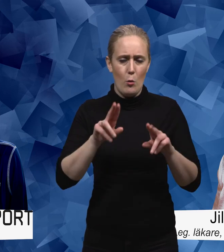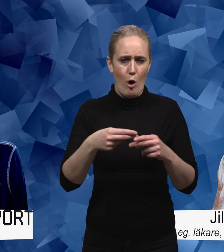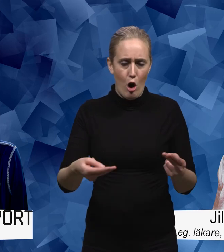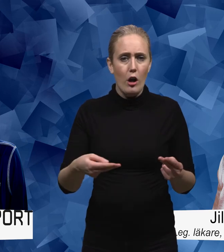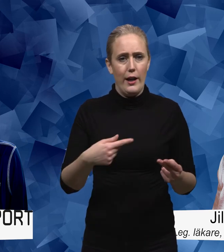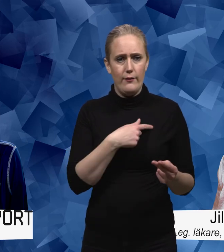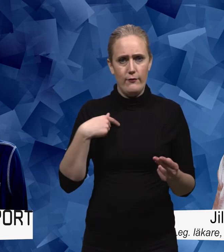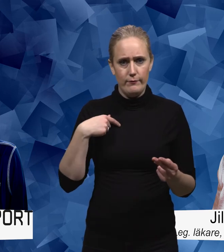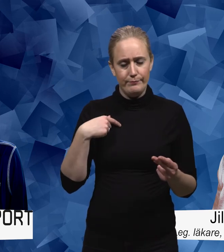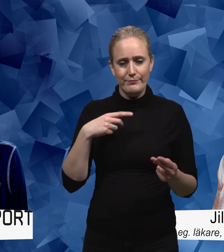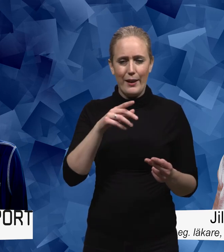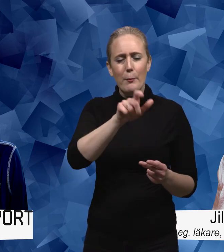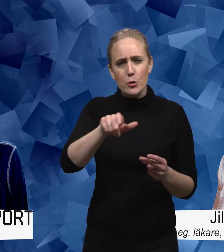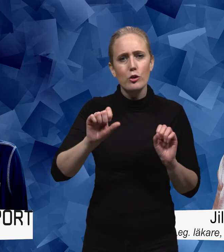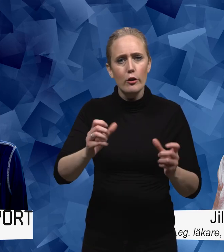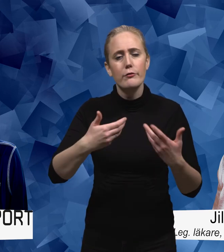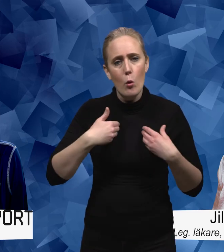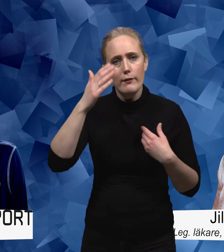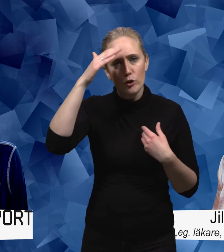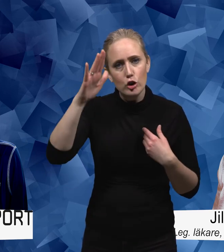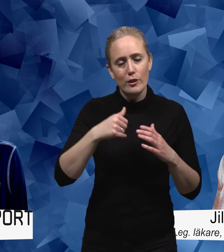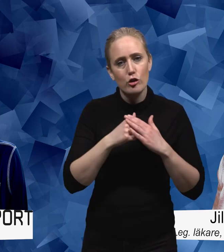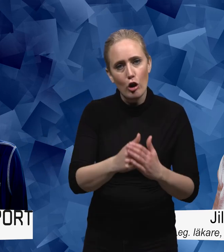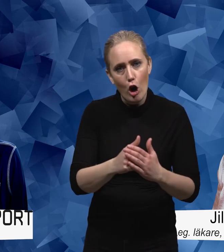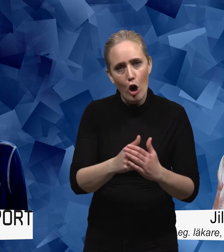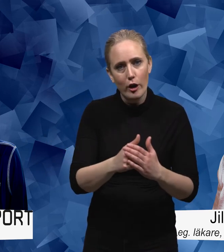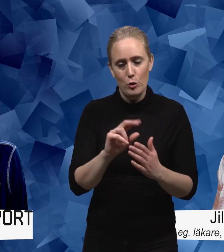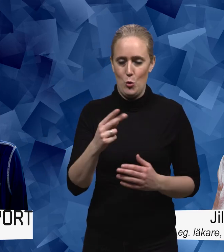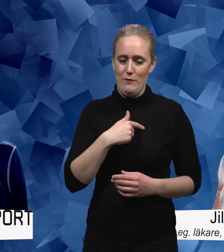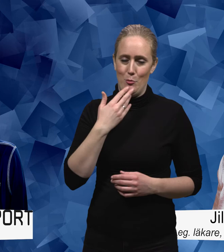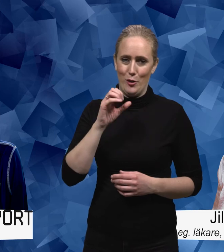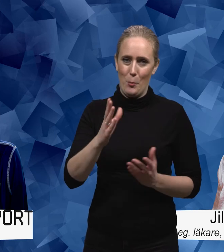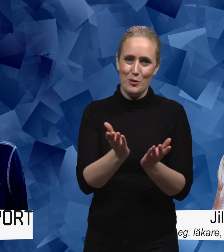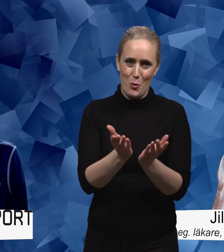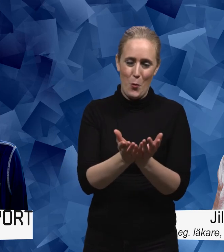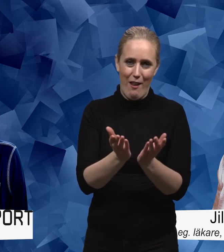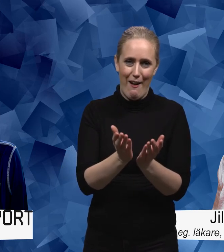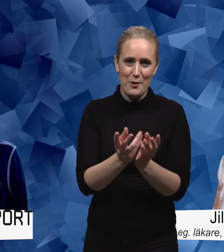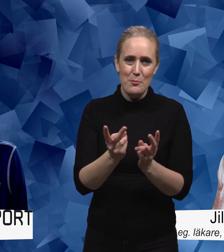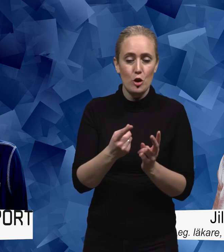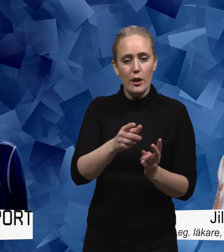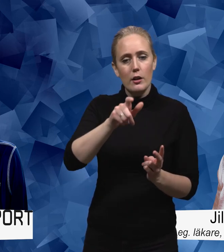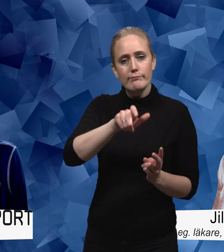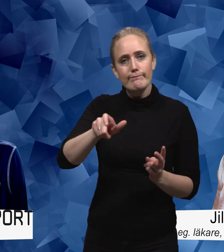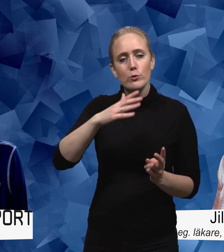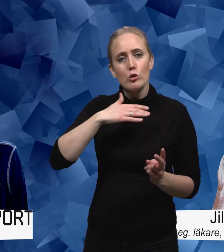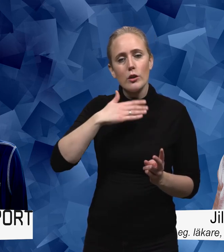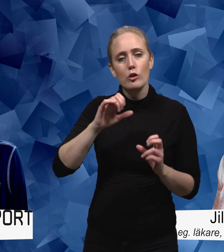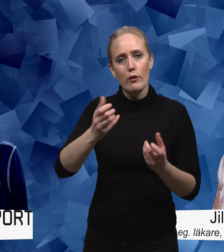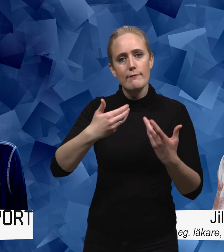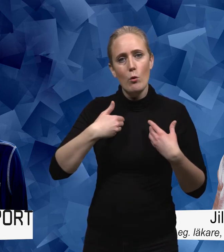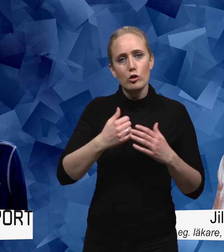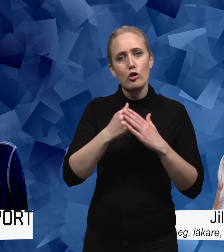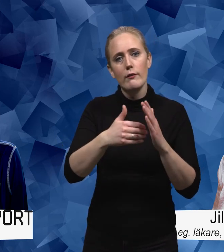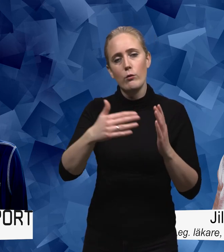vuxenstöd för nu hamnade vi i skolan tror jag eller hur? vi hamnade i den åldern att man får vuxenstöd att diskutera saker